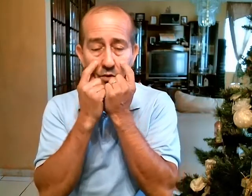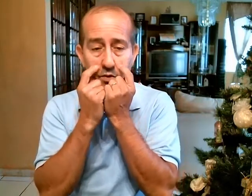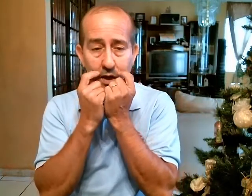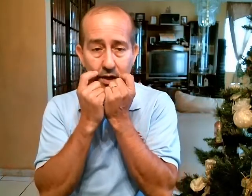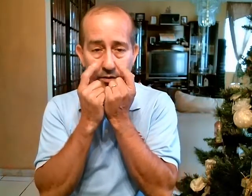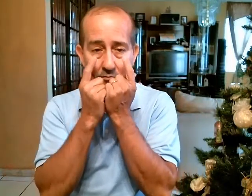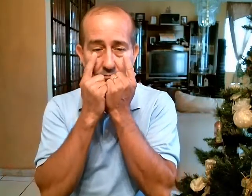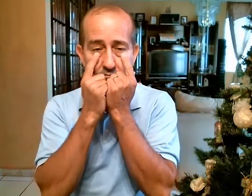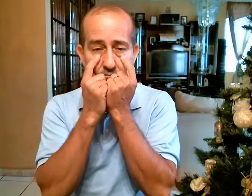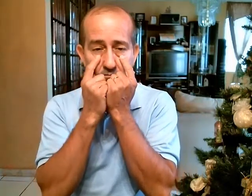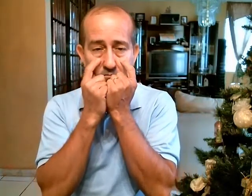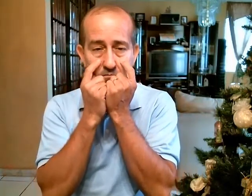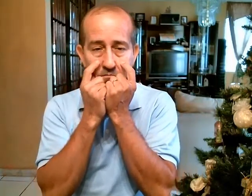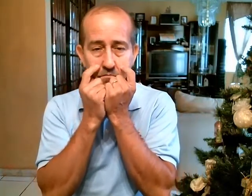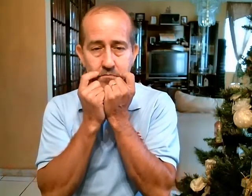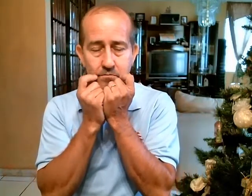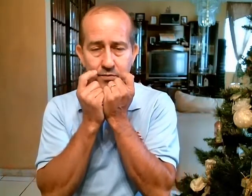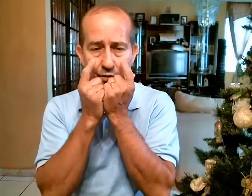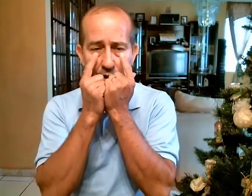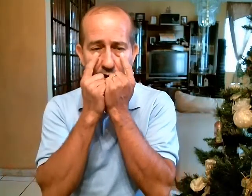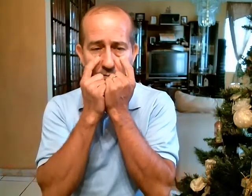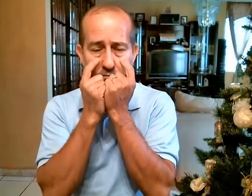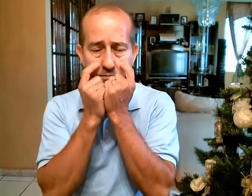Llorar Llorar